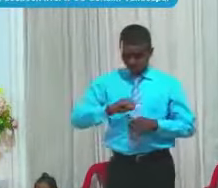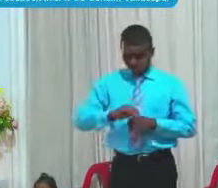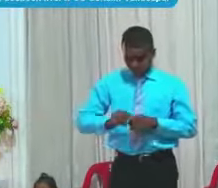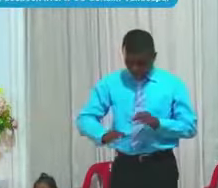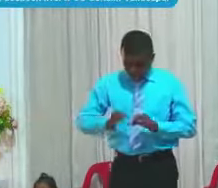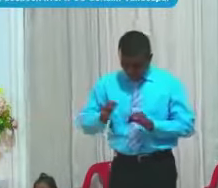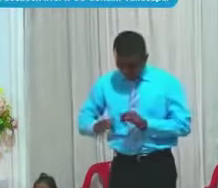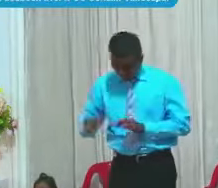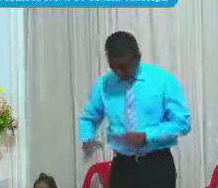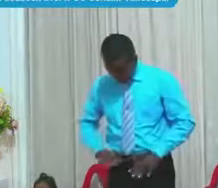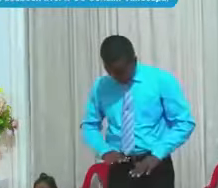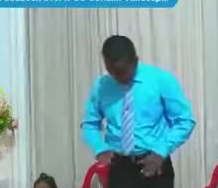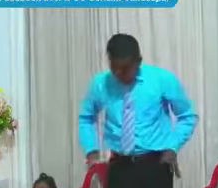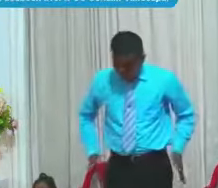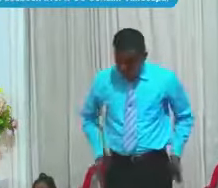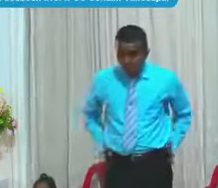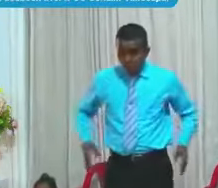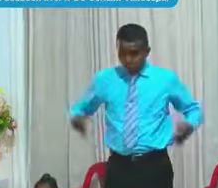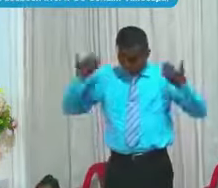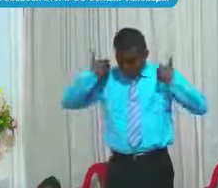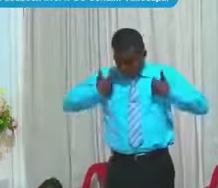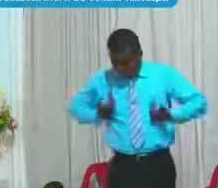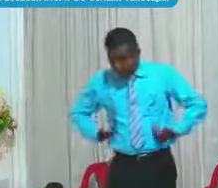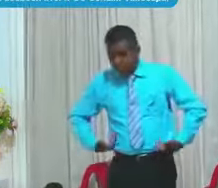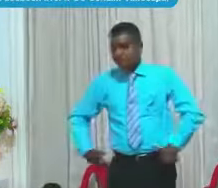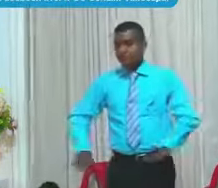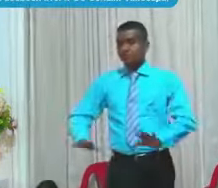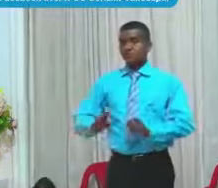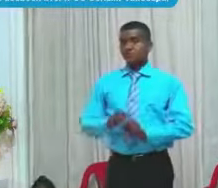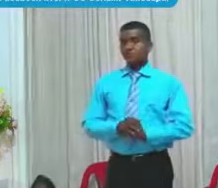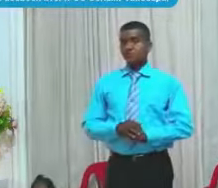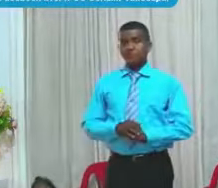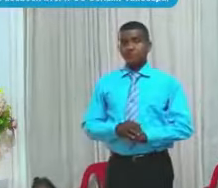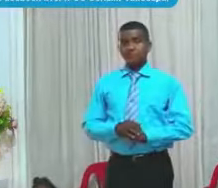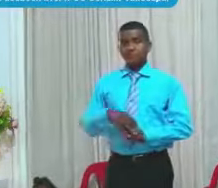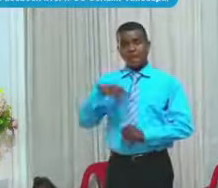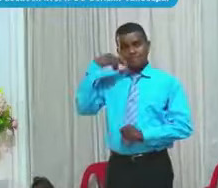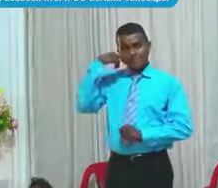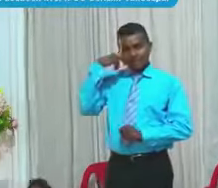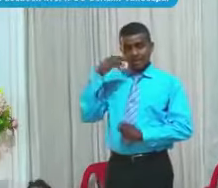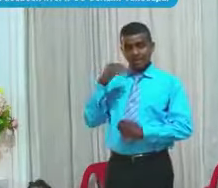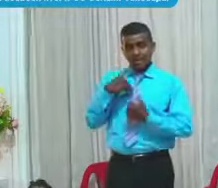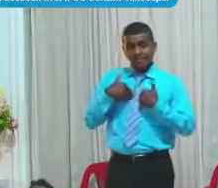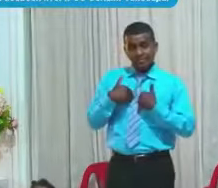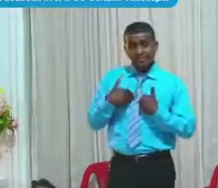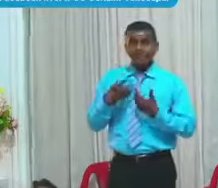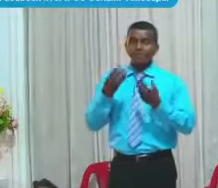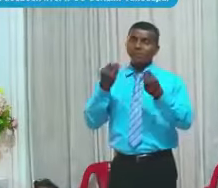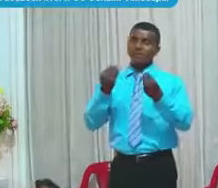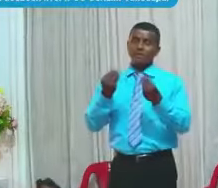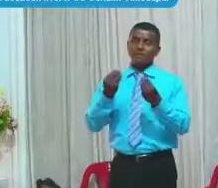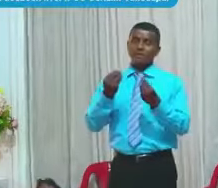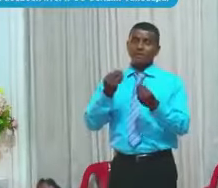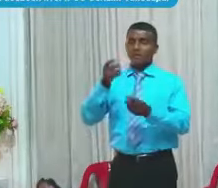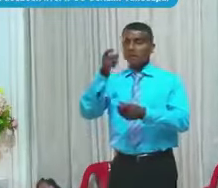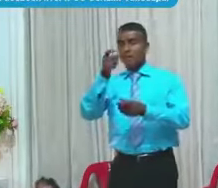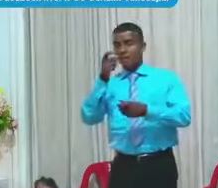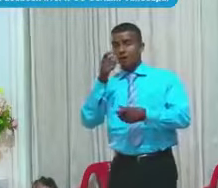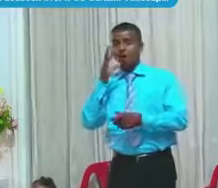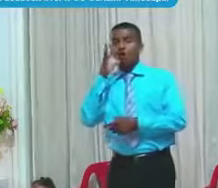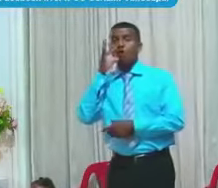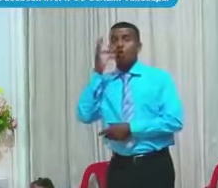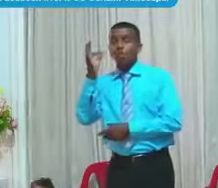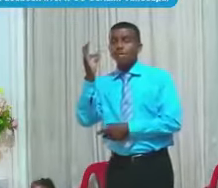vestidos De pieles Para que el hombre No solamente Cubriera su